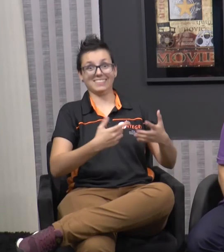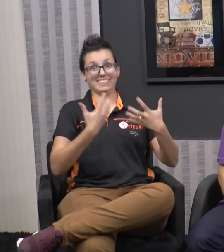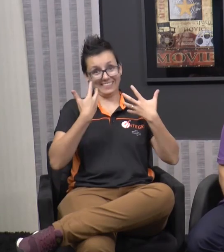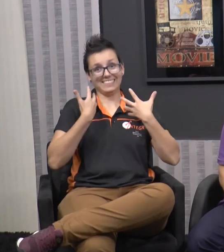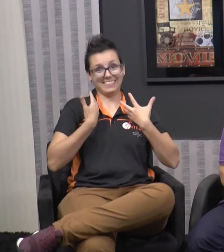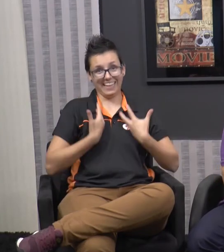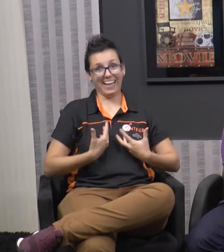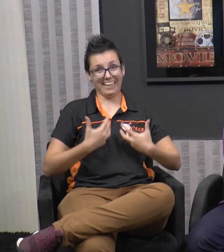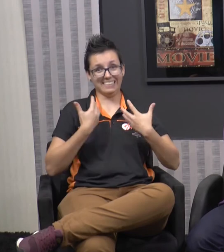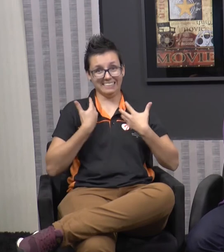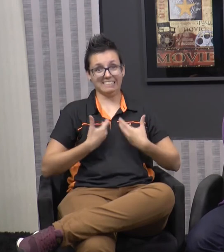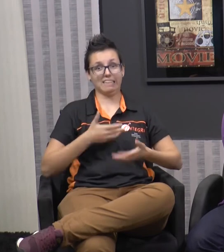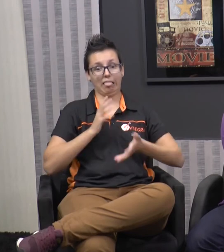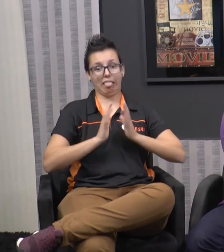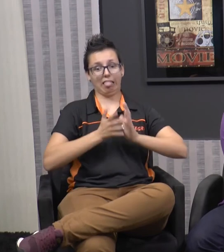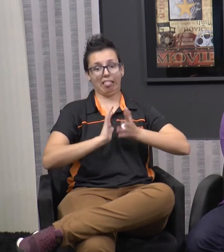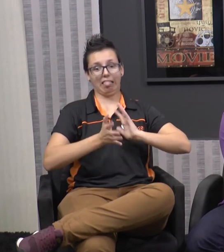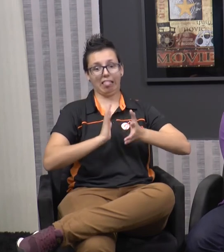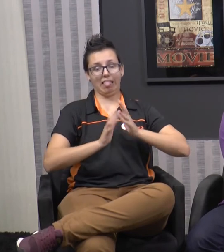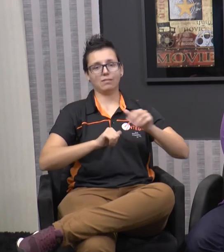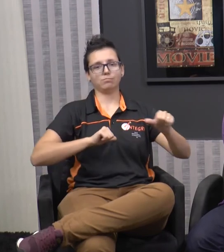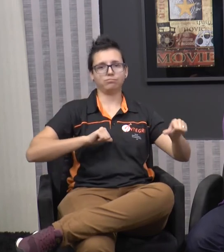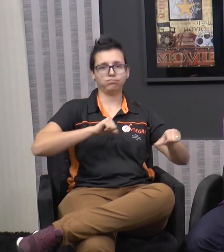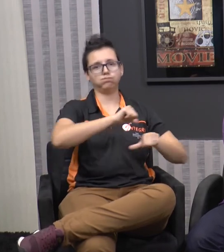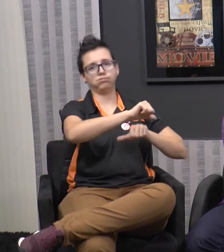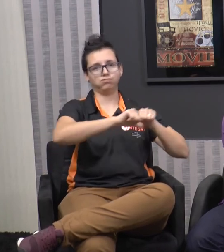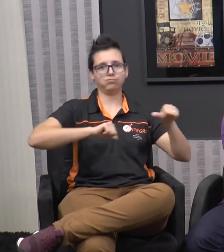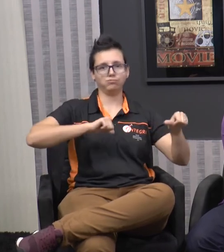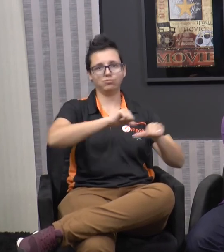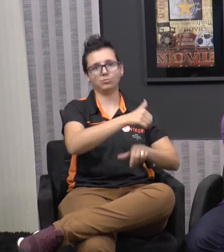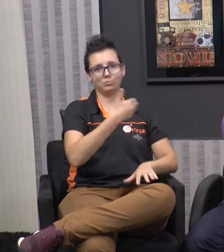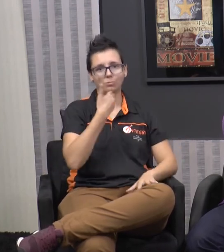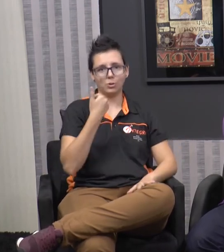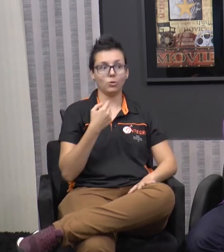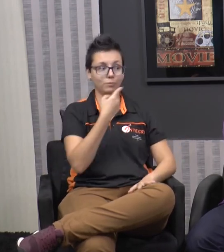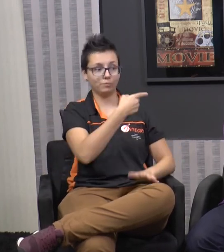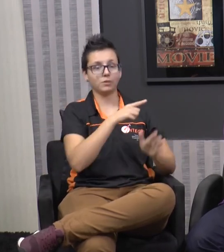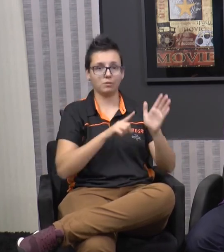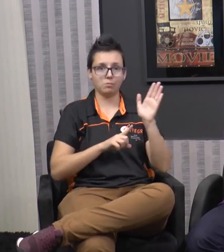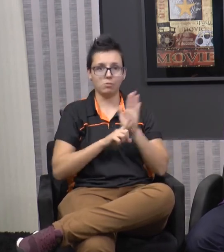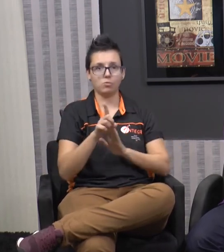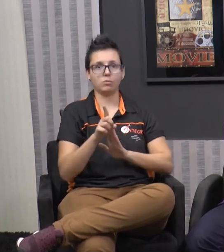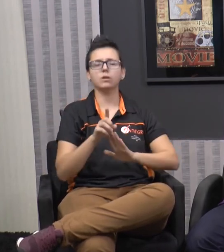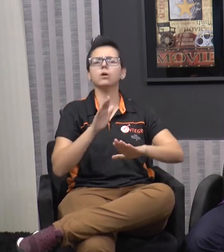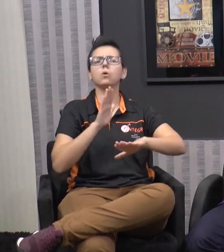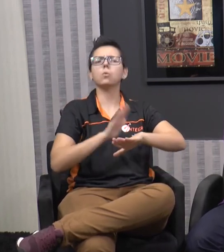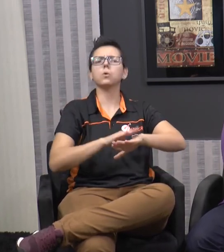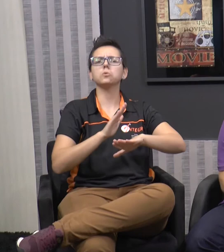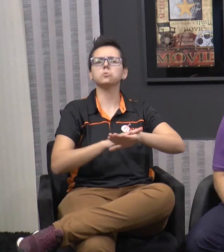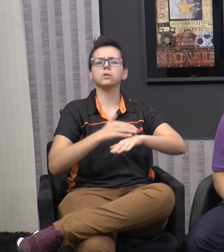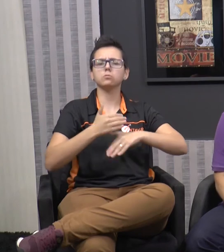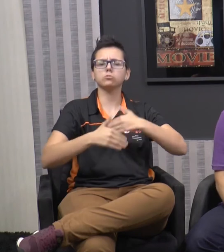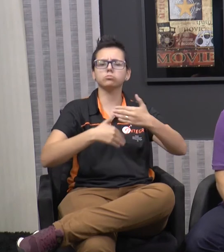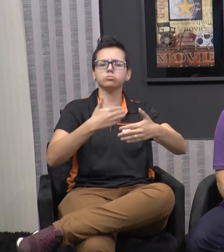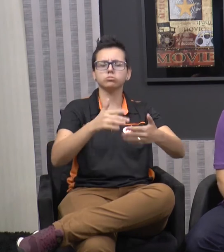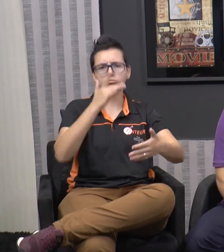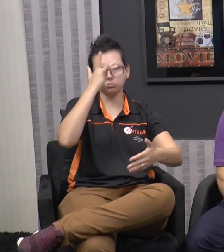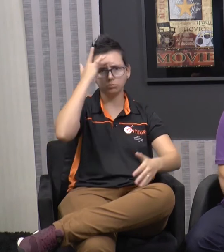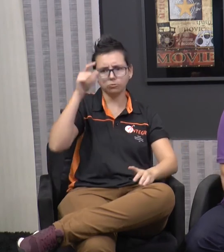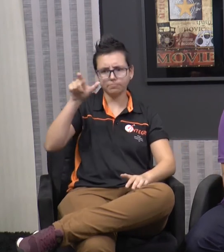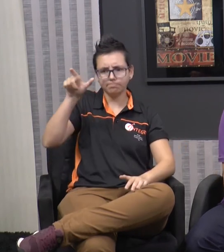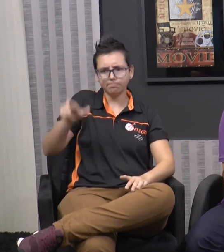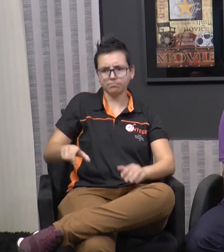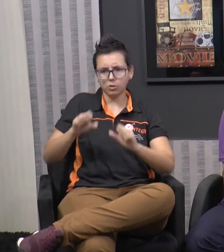Cansa um pouquinho. Cansa? Quanto tempo? que revezar. Ah, tá. E quanto tempo uma pessoa pode ficar fazendo sinais? Então, o